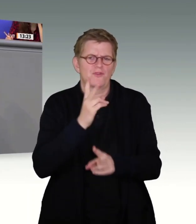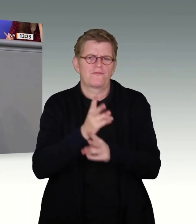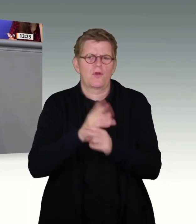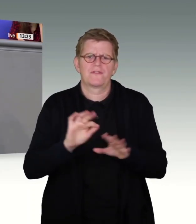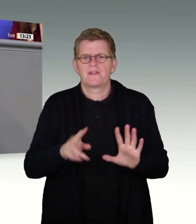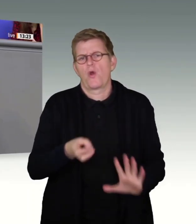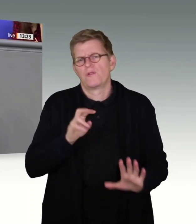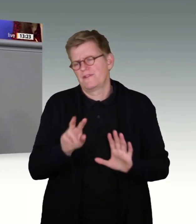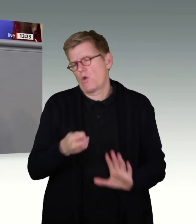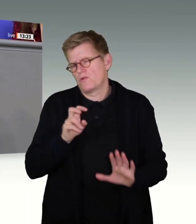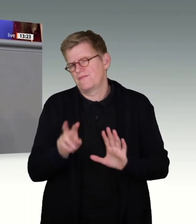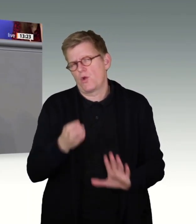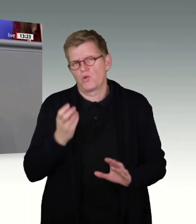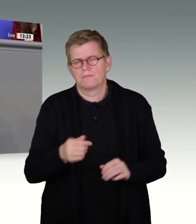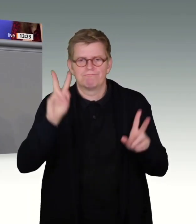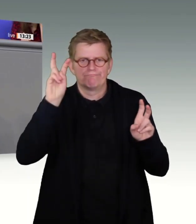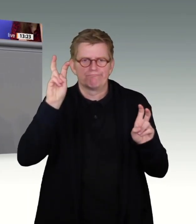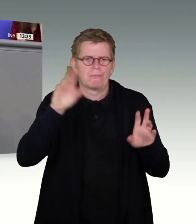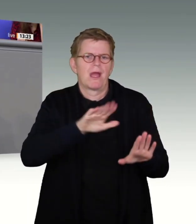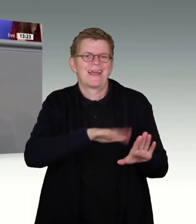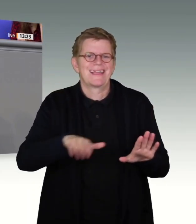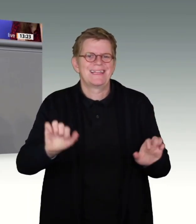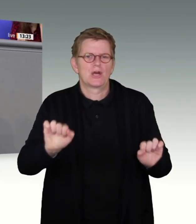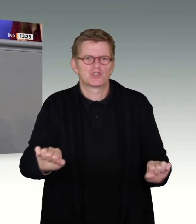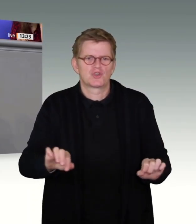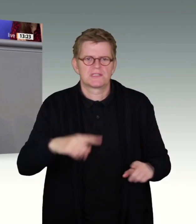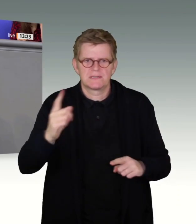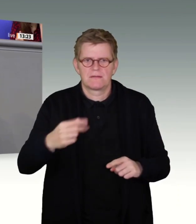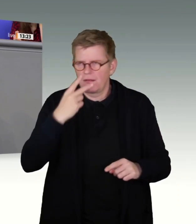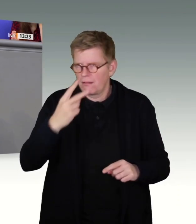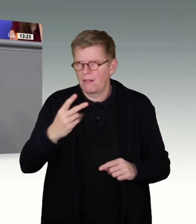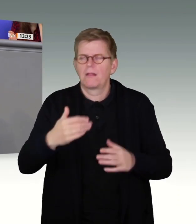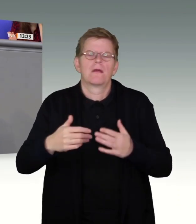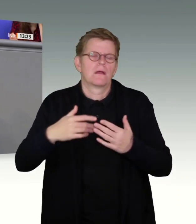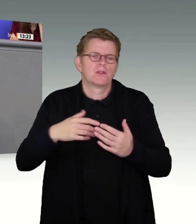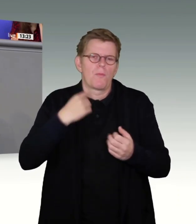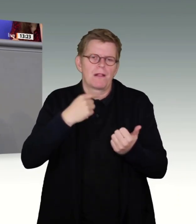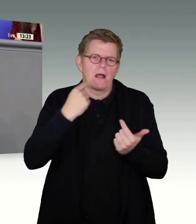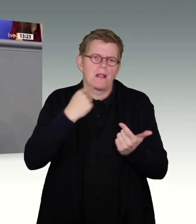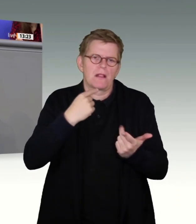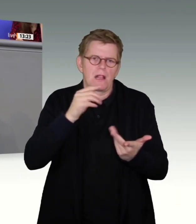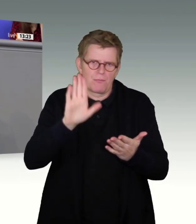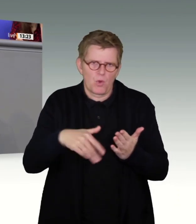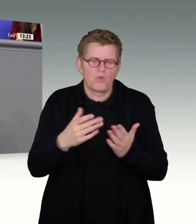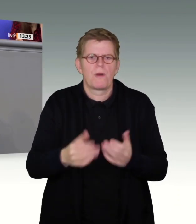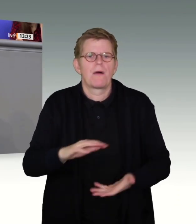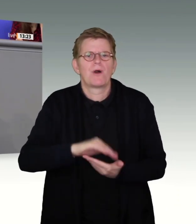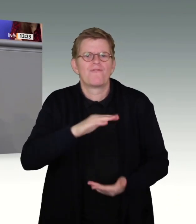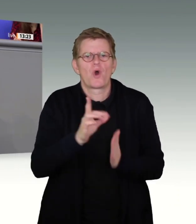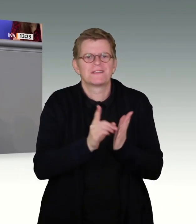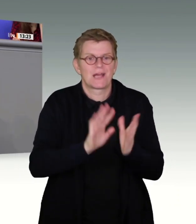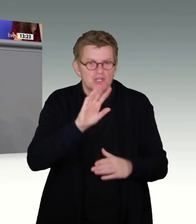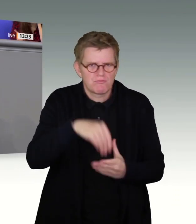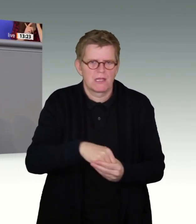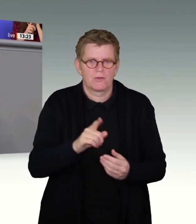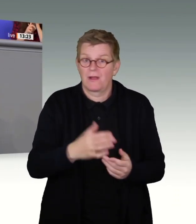Unter der Überschrift Kinderschutz folgen rechtshistorische Ausführungen zur Vorratsdatenspeicherung, keine einzige konkrete Forderung